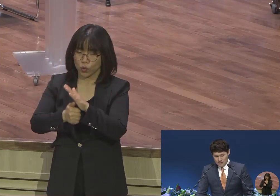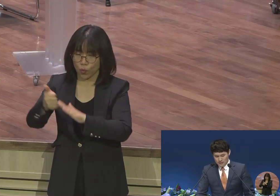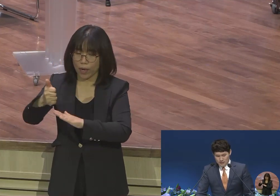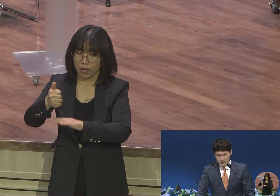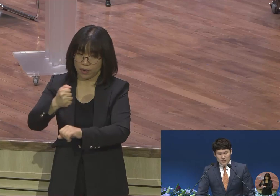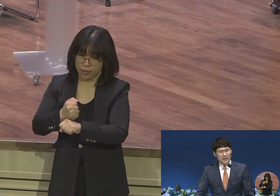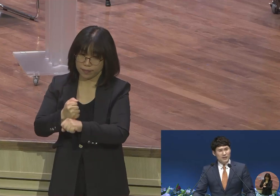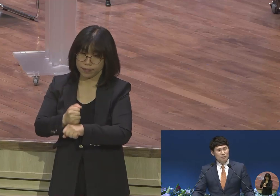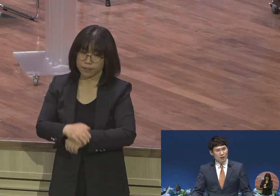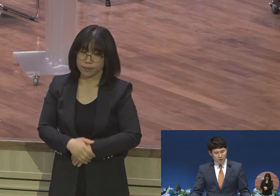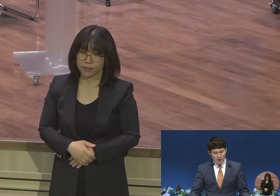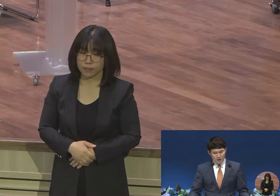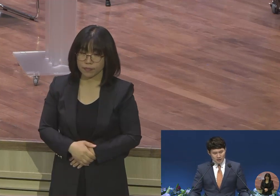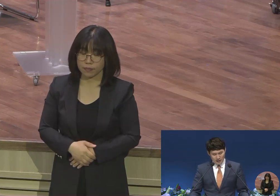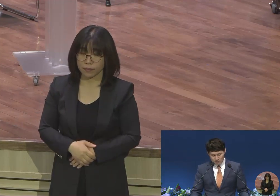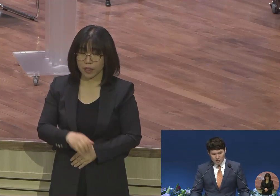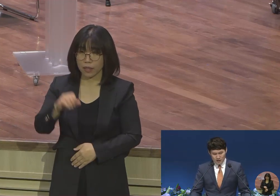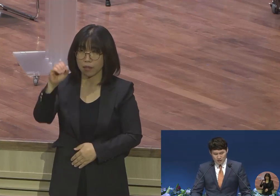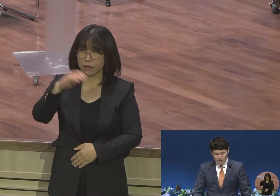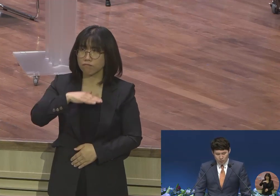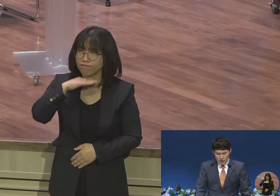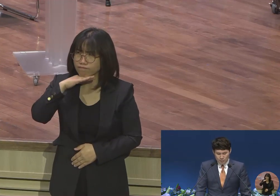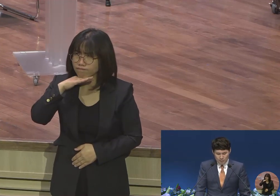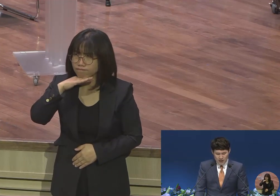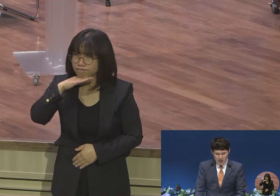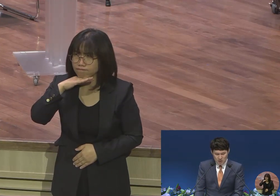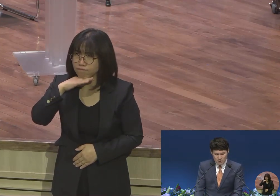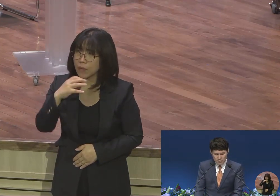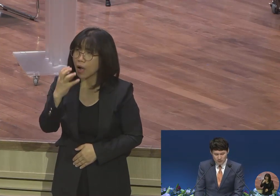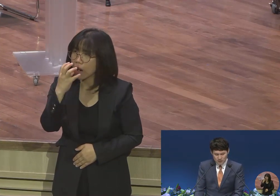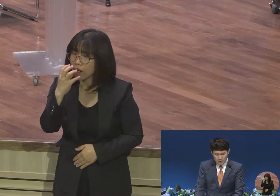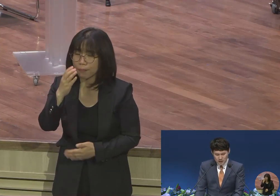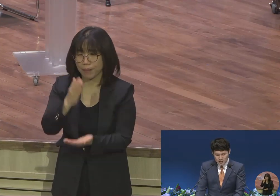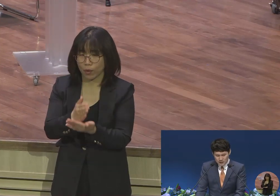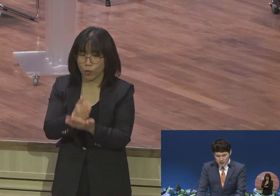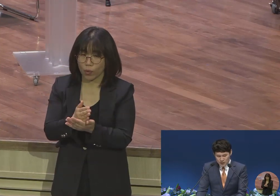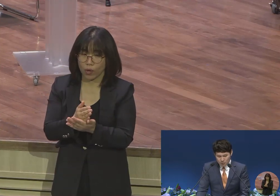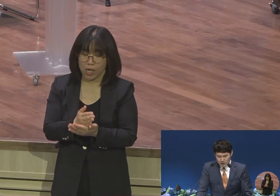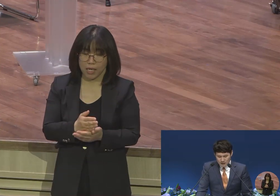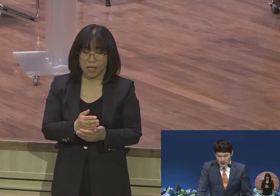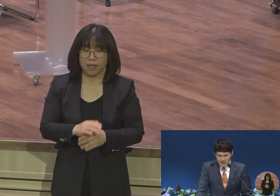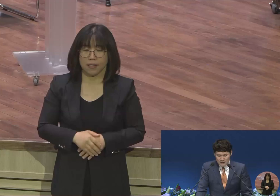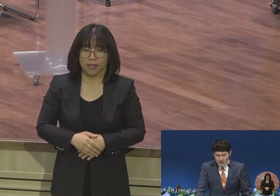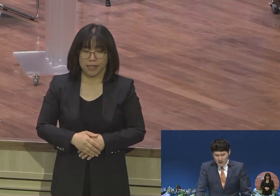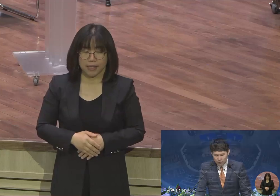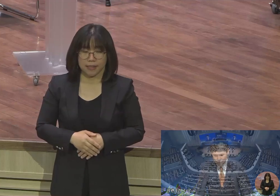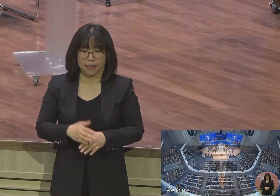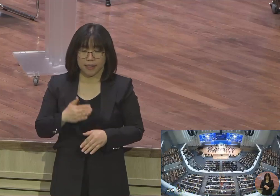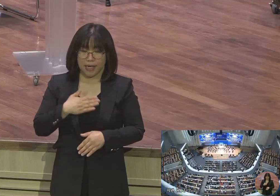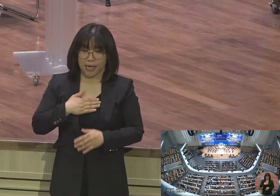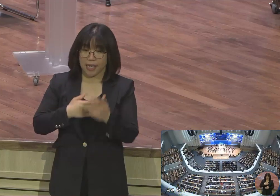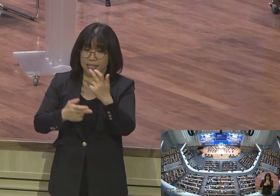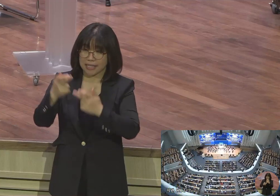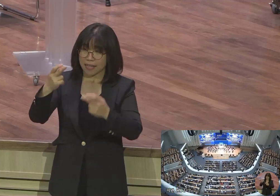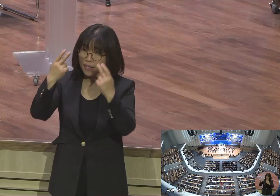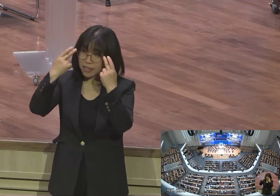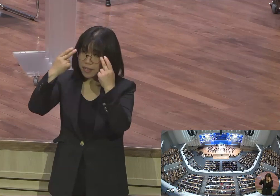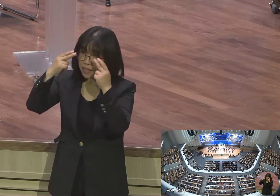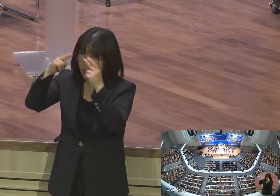그냥 기다리면 됩니까? 아닙니다 오늘 10편 121편 1절에서 2절에 보니까 내가 산을 향하여 눈을 들리라 나의 도움이 어디서